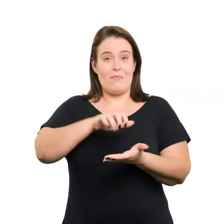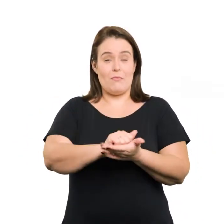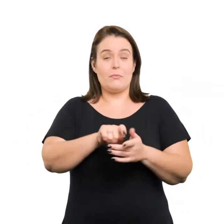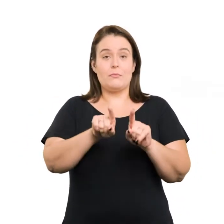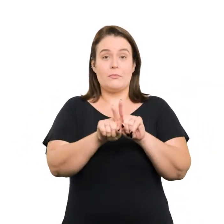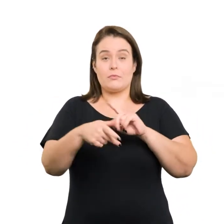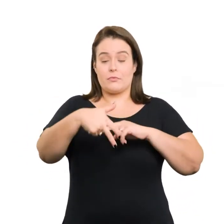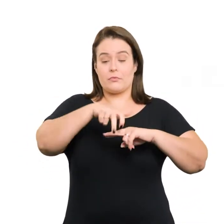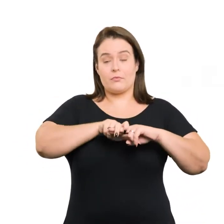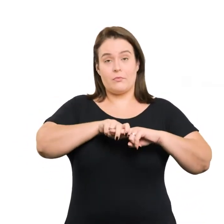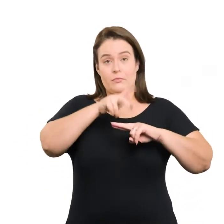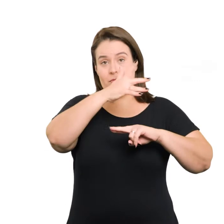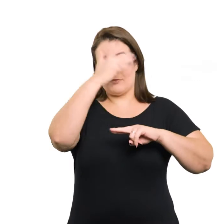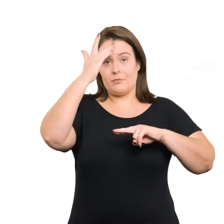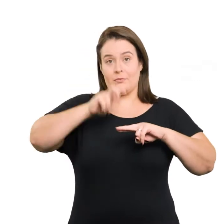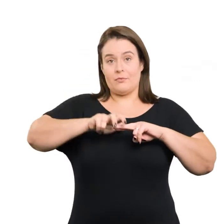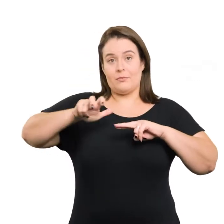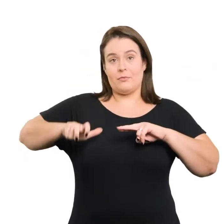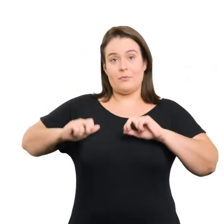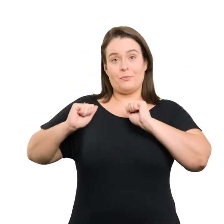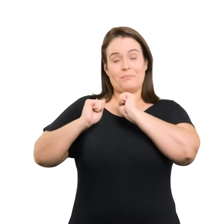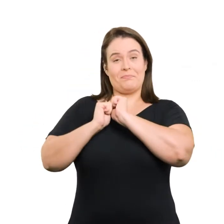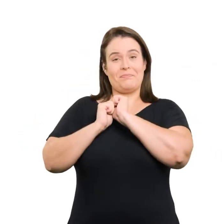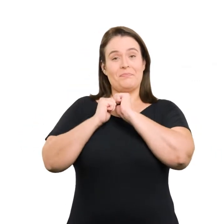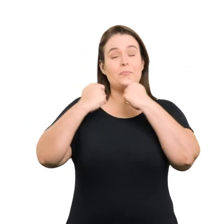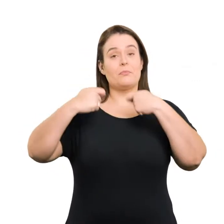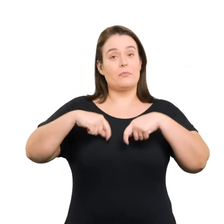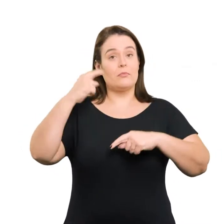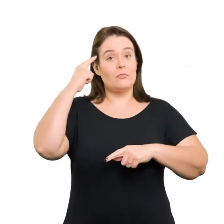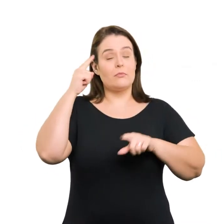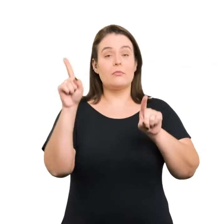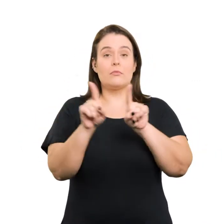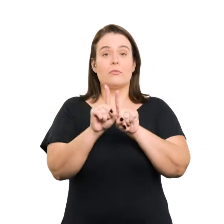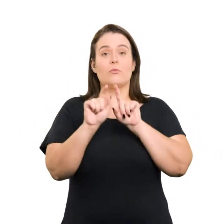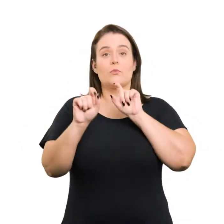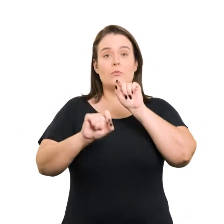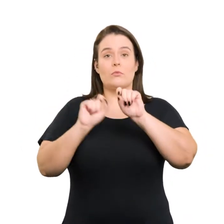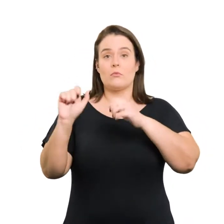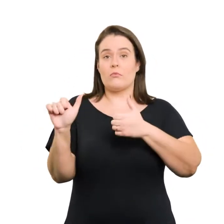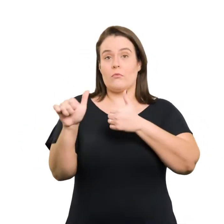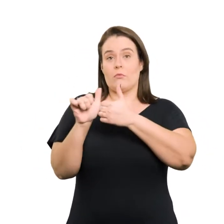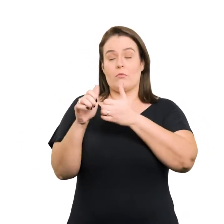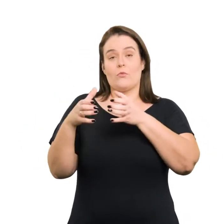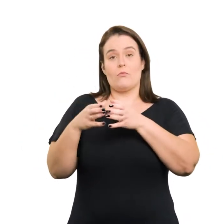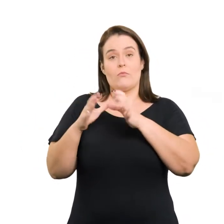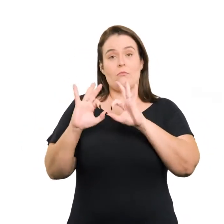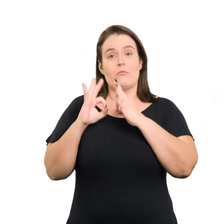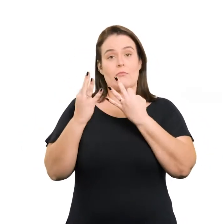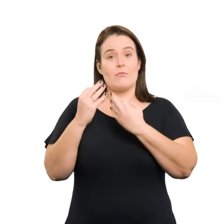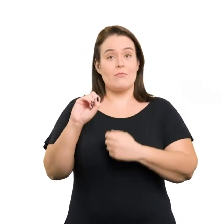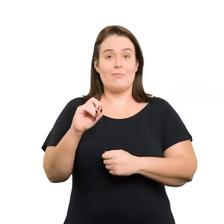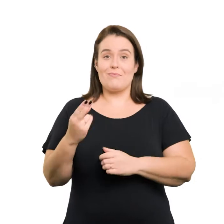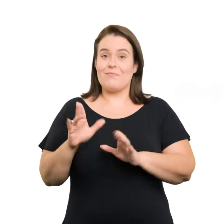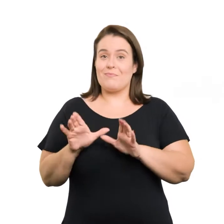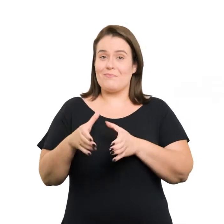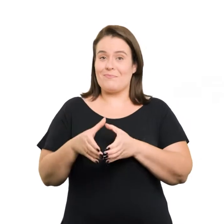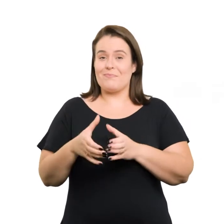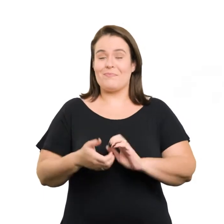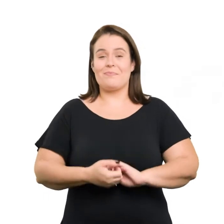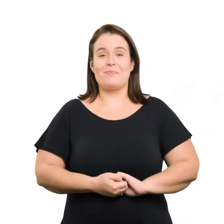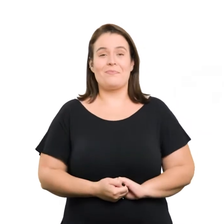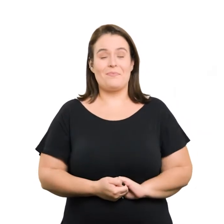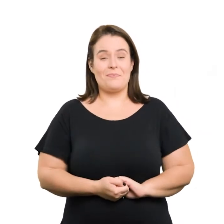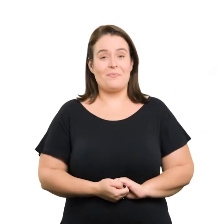lugares reservados e assentos para acompanhante, deve ser considerada também a proximidade do grupo familiar